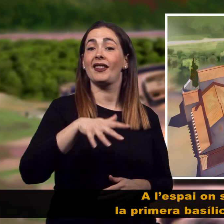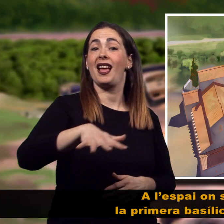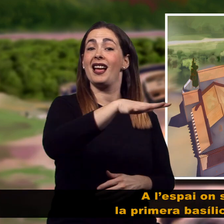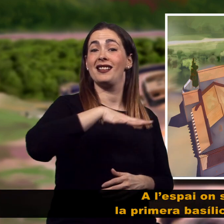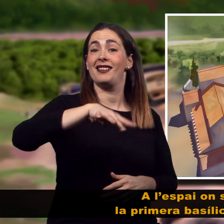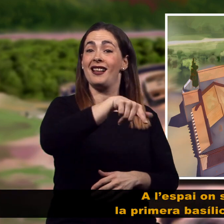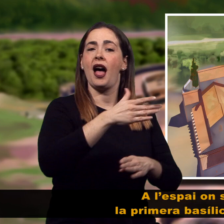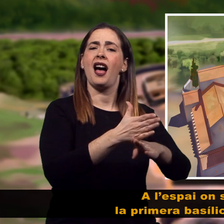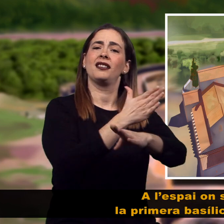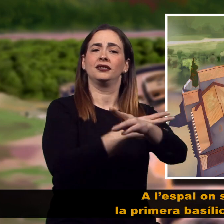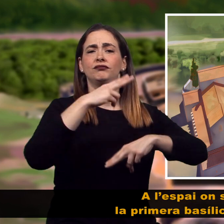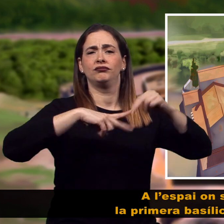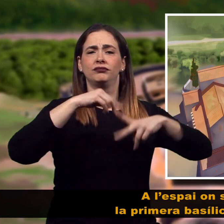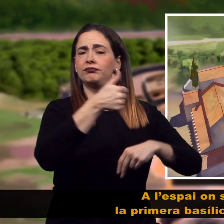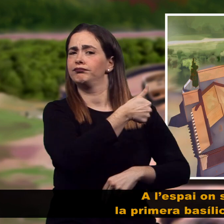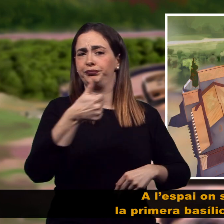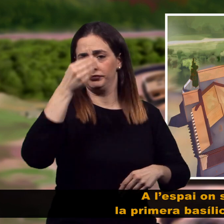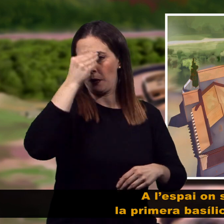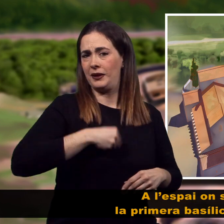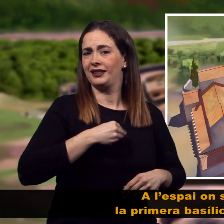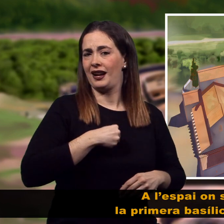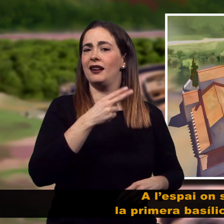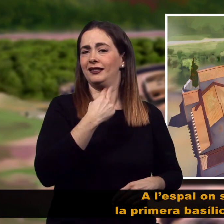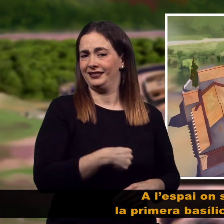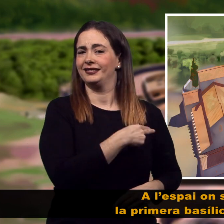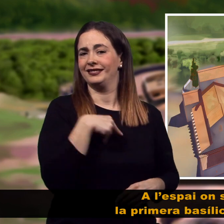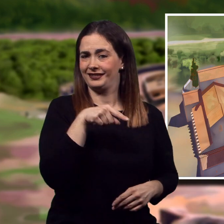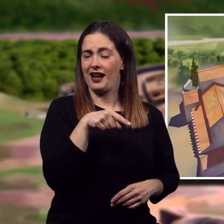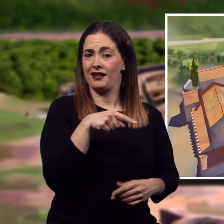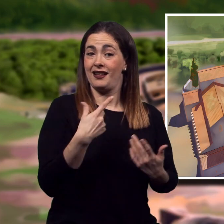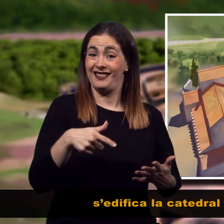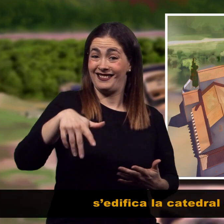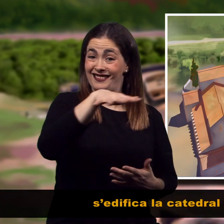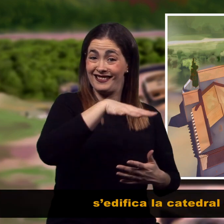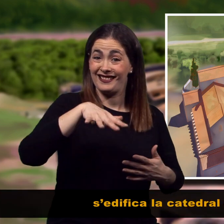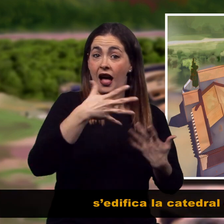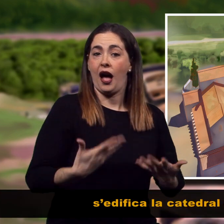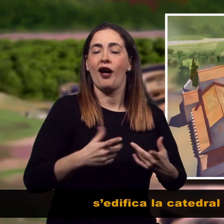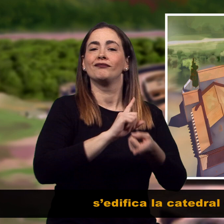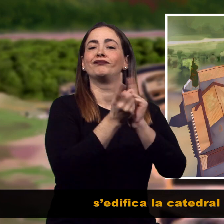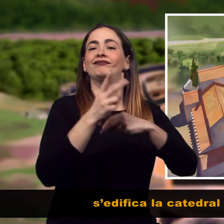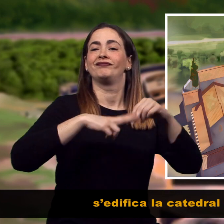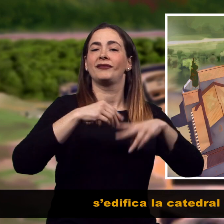A l'espai on s'alçava la primera basílica cristiana, s'edifica la catedral de Santa Maria.